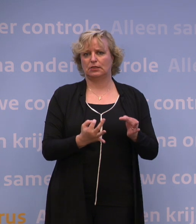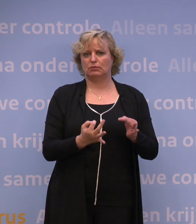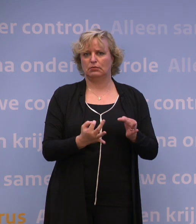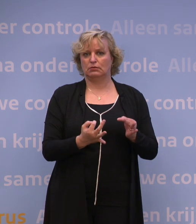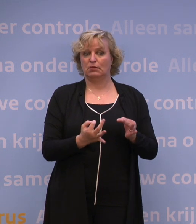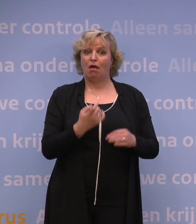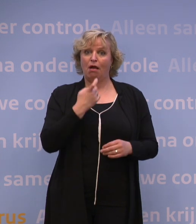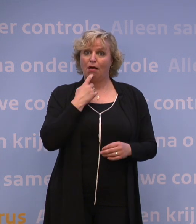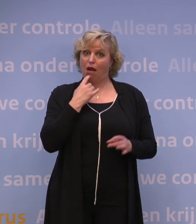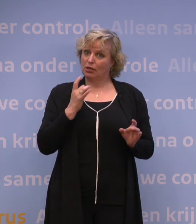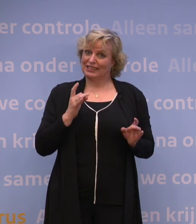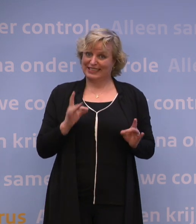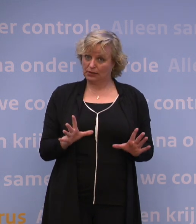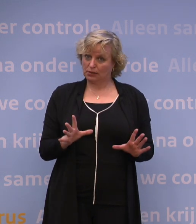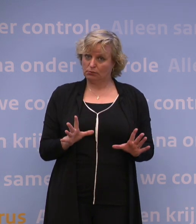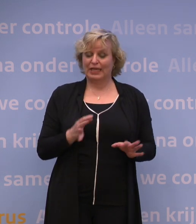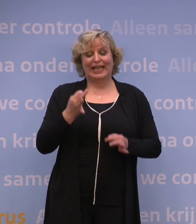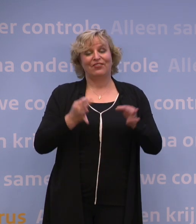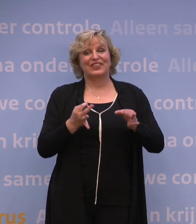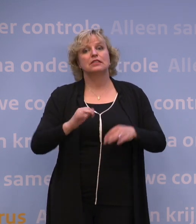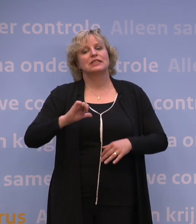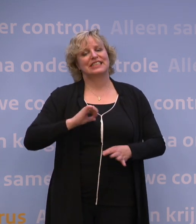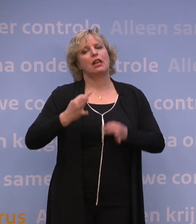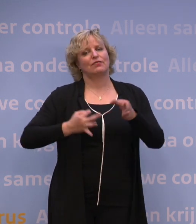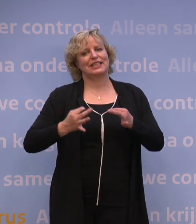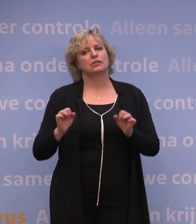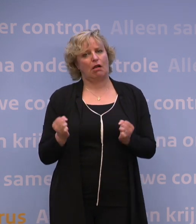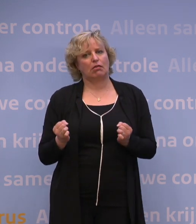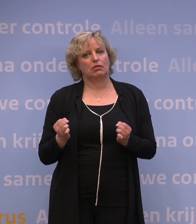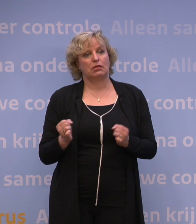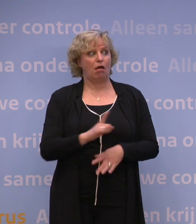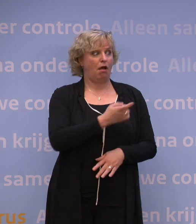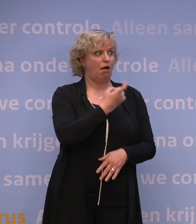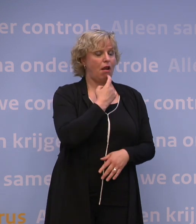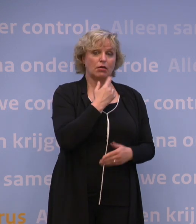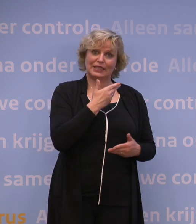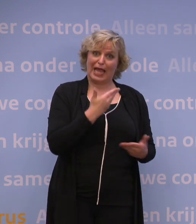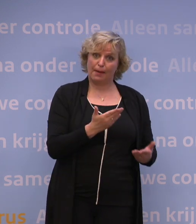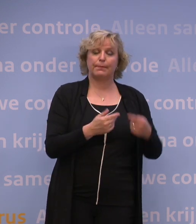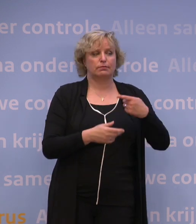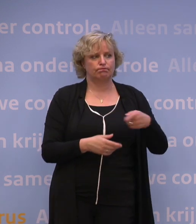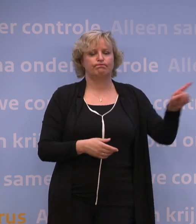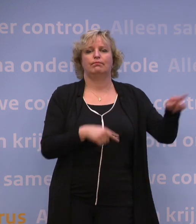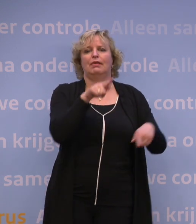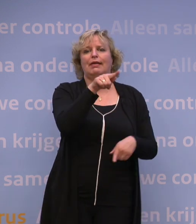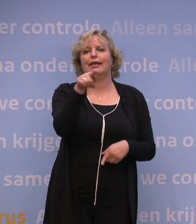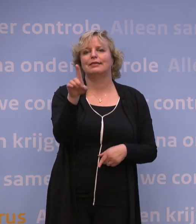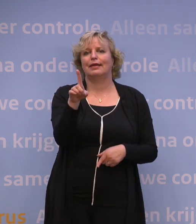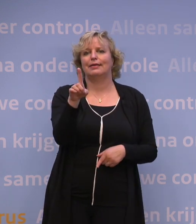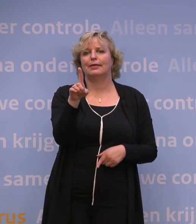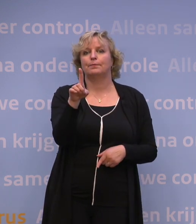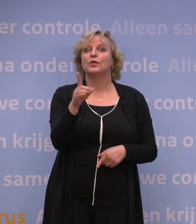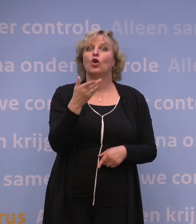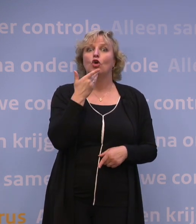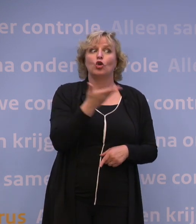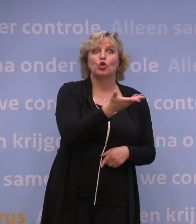je geen klachten, dan kan de test met een zelftest. Heb je wel klachten, dan ga je langs bij de GGD. En jongeren die